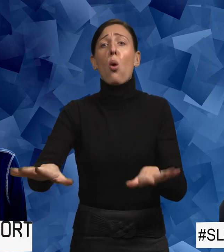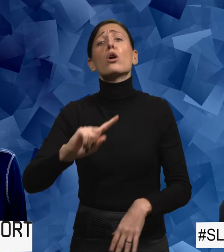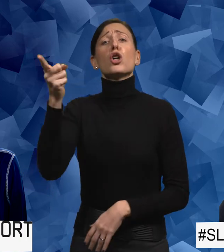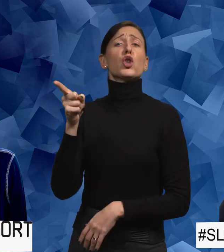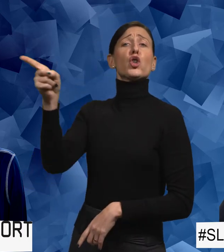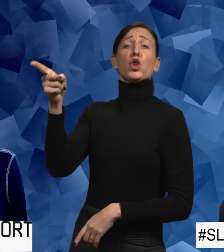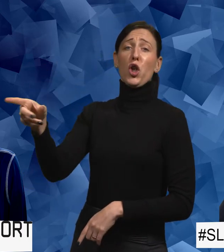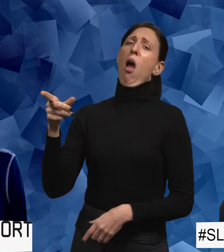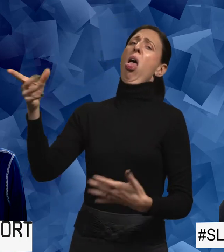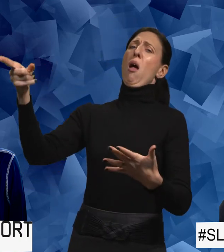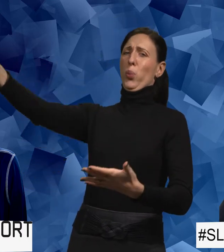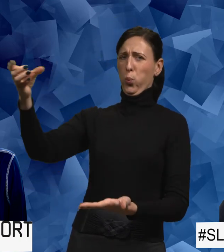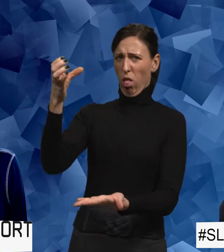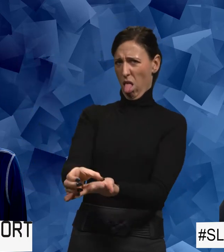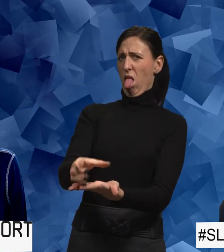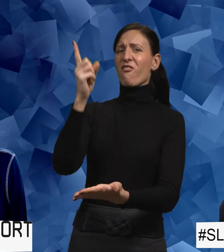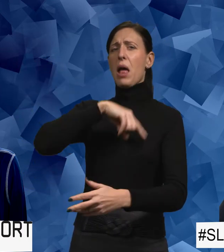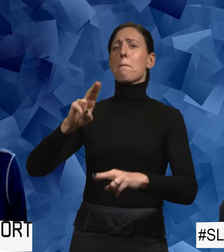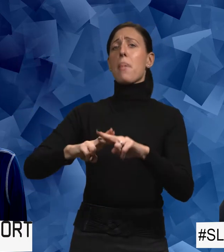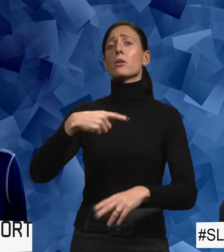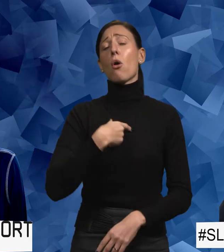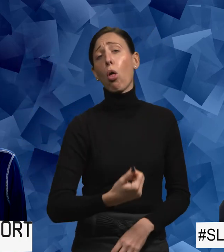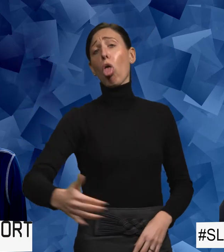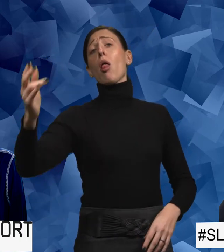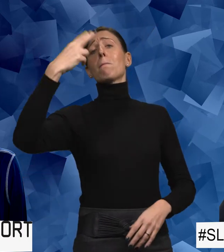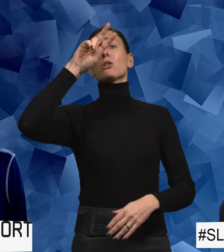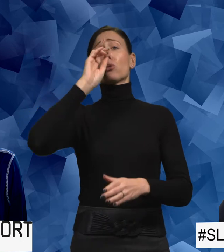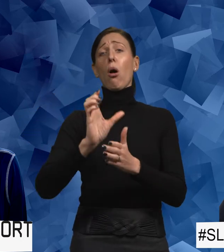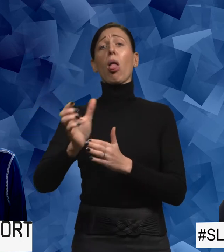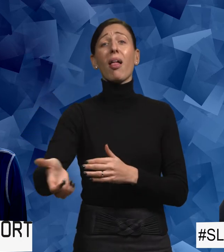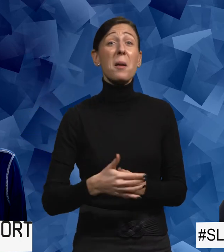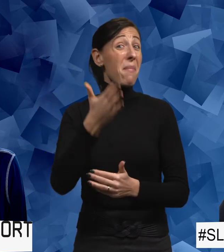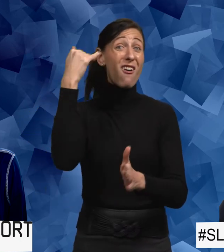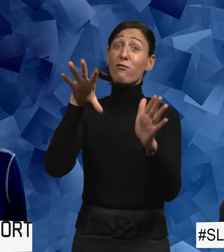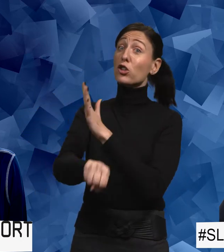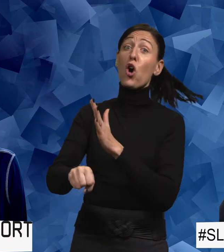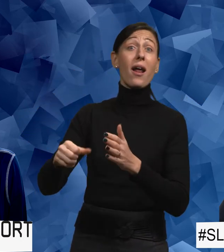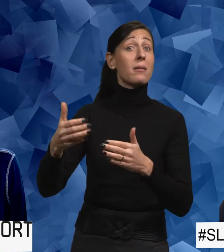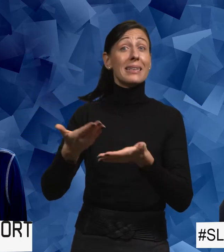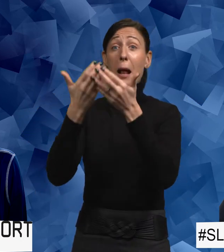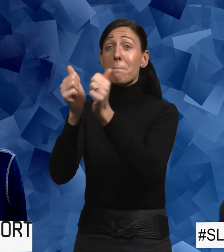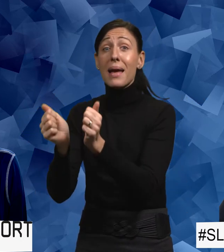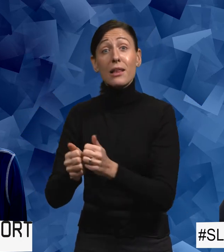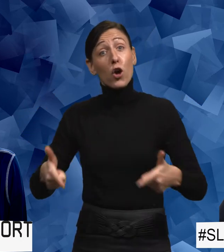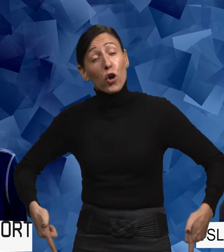på att hon hade ställt koppen så dumt så han inte såg det. Alltså man kan förstöra hjälpmedel. Kryckor, rullatorer,